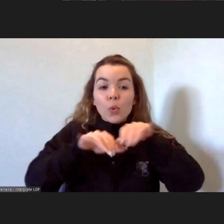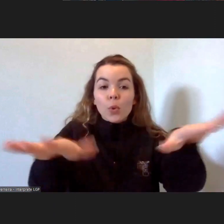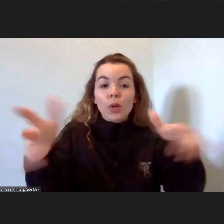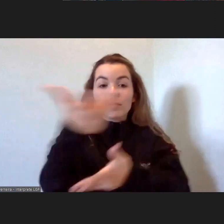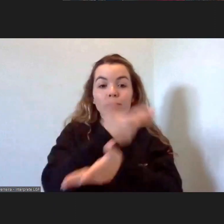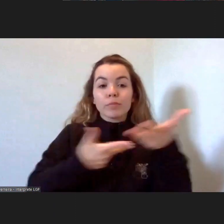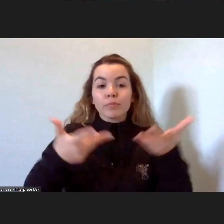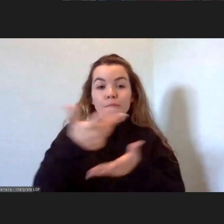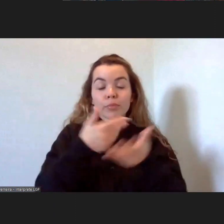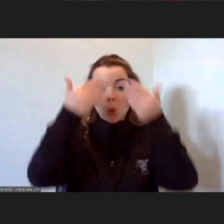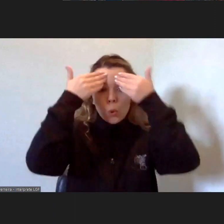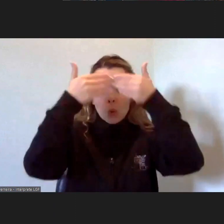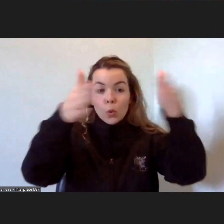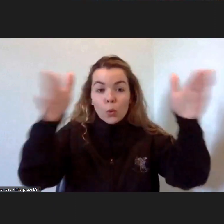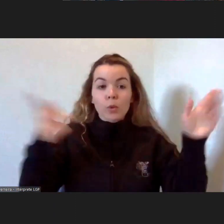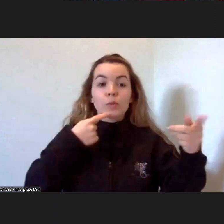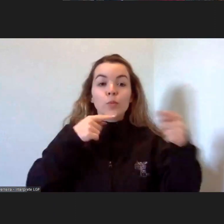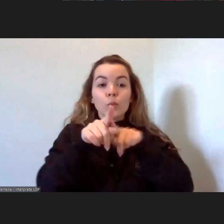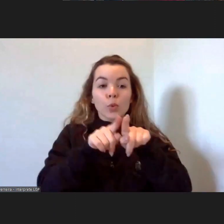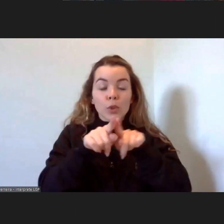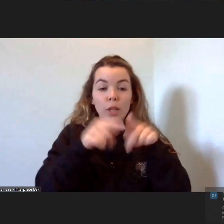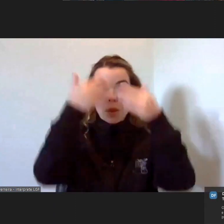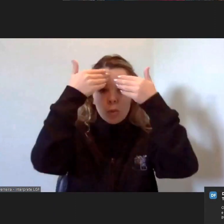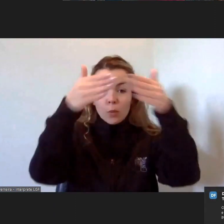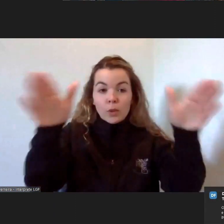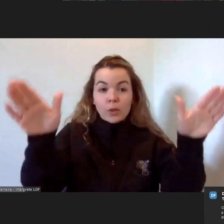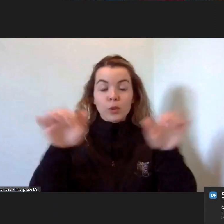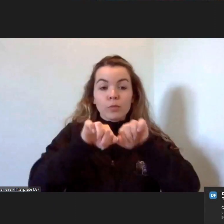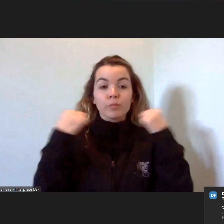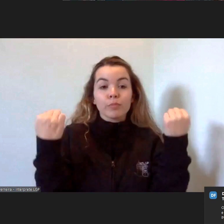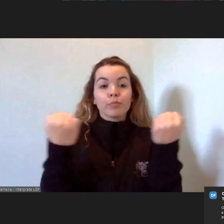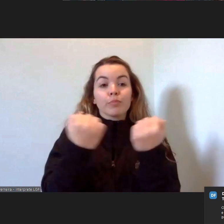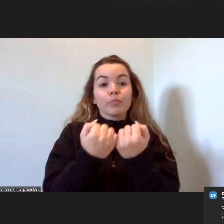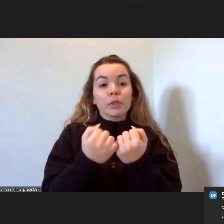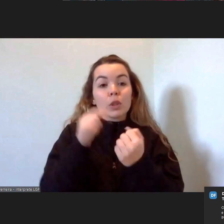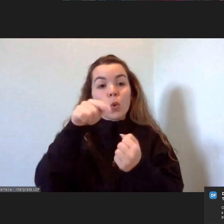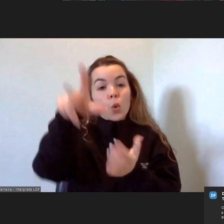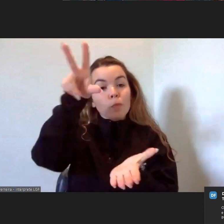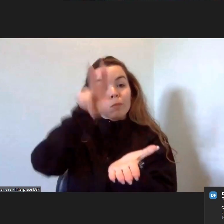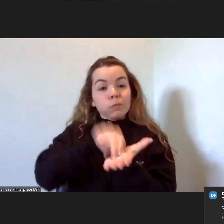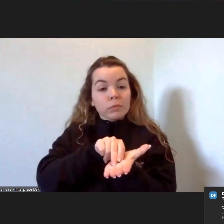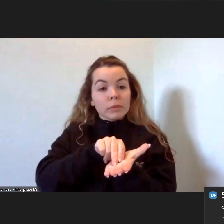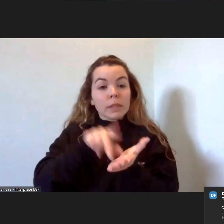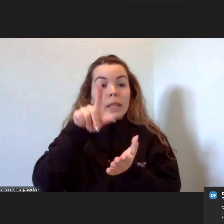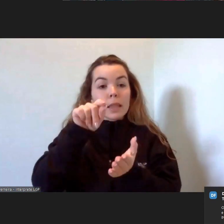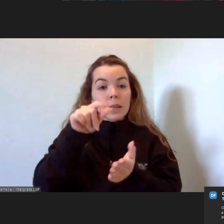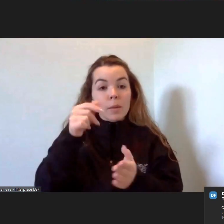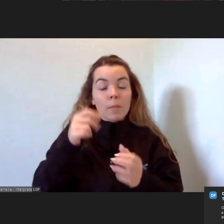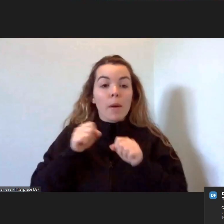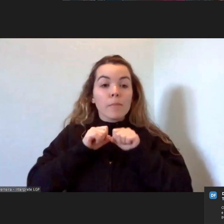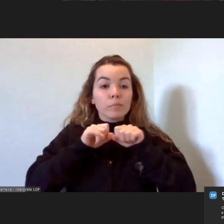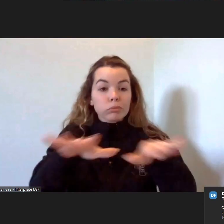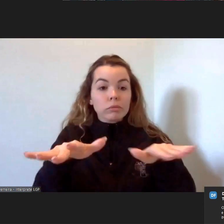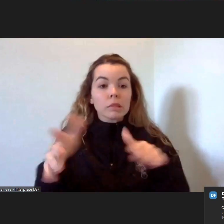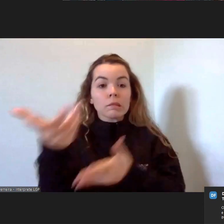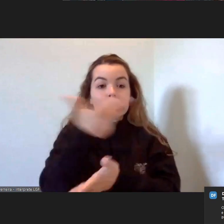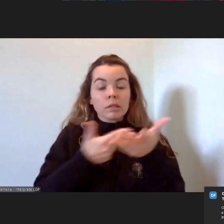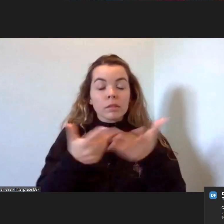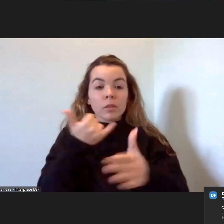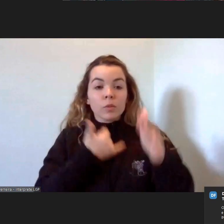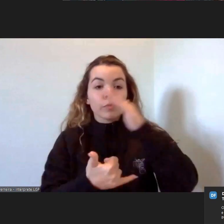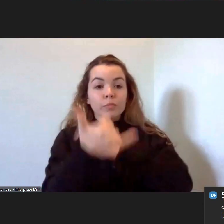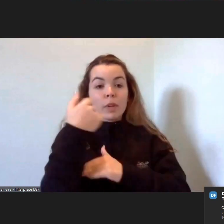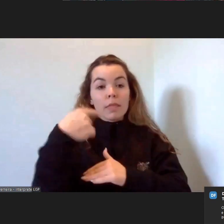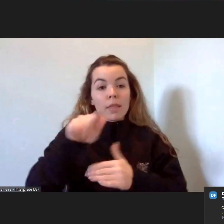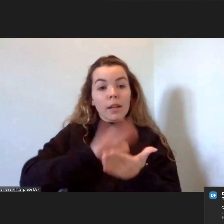Social. A sessão é gravada e transmitida em direto no canal do YouTube do INA e conta com o apoio na interpretação para a língua gestual